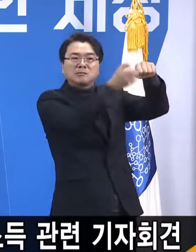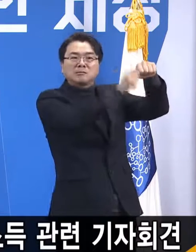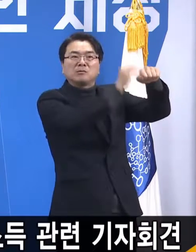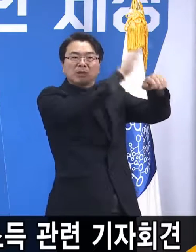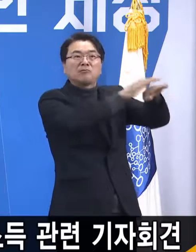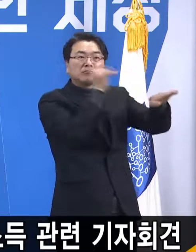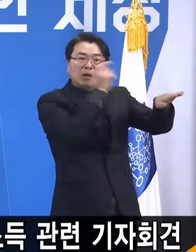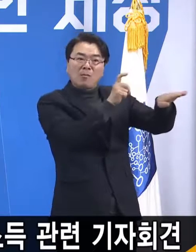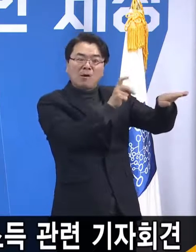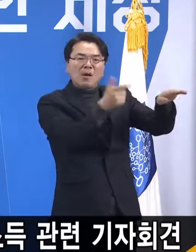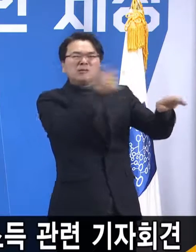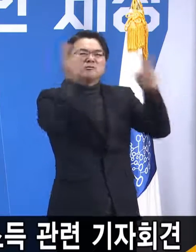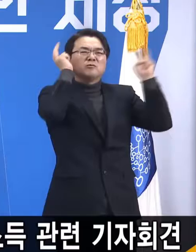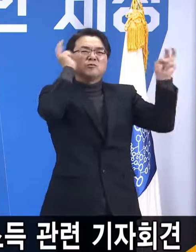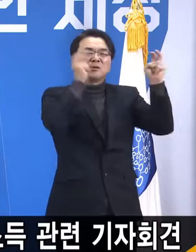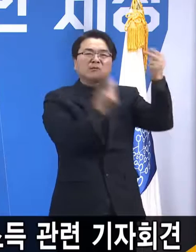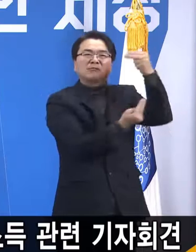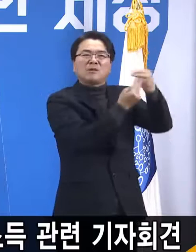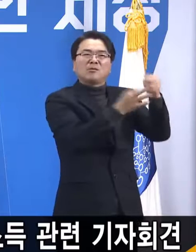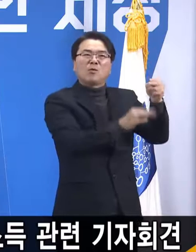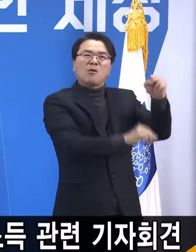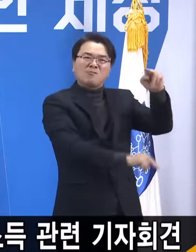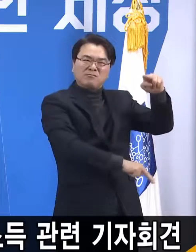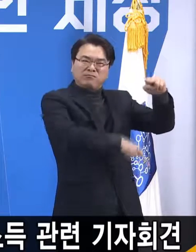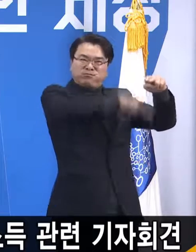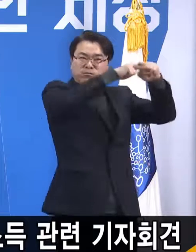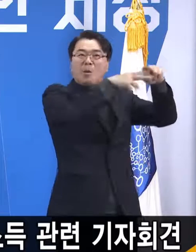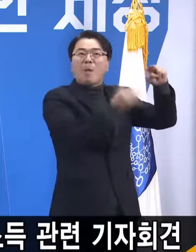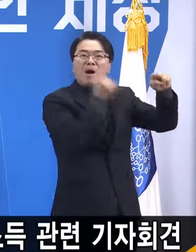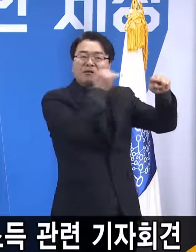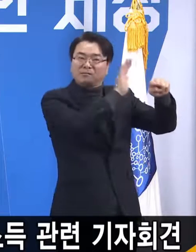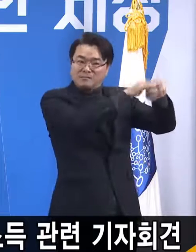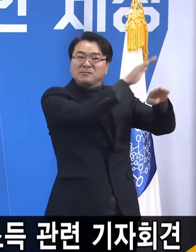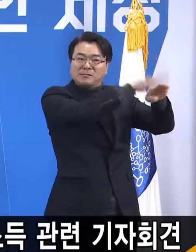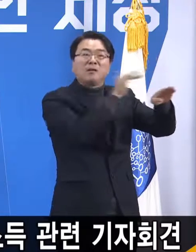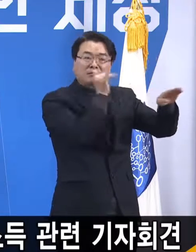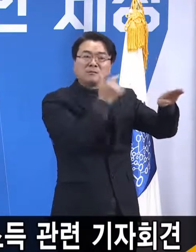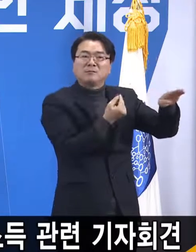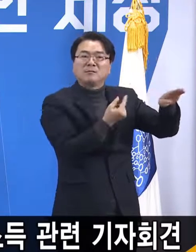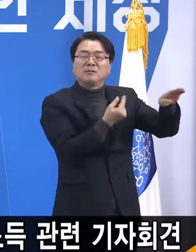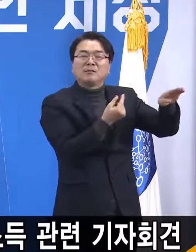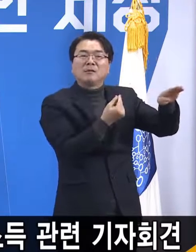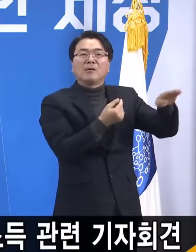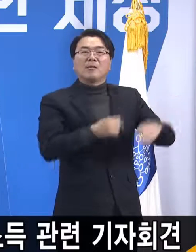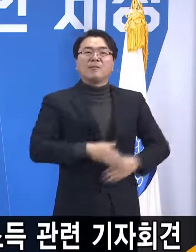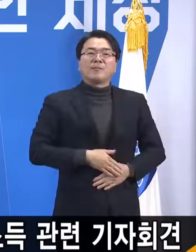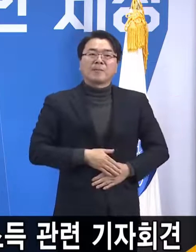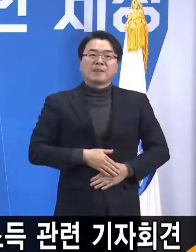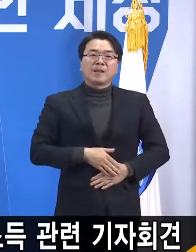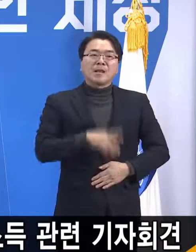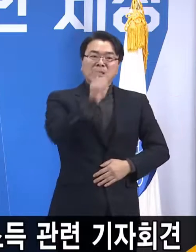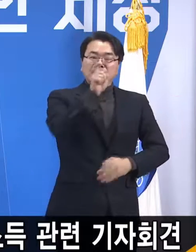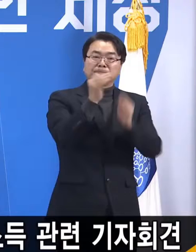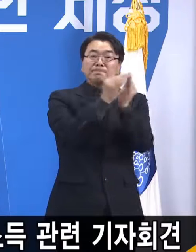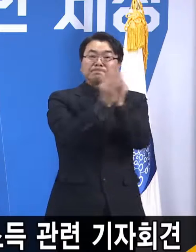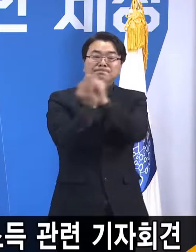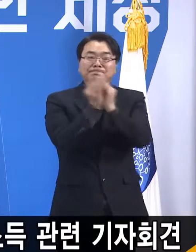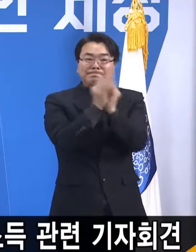지금도 사내 유보금이 많은데 늘어나는 만큼 사내 유보금이 늘어나는 것밖에 없지만 10조 원